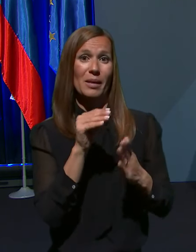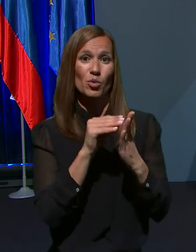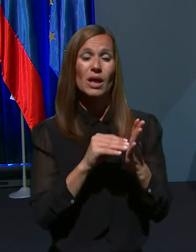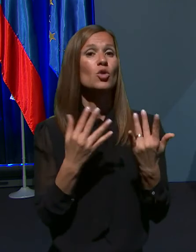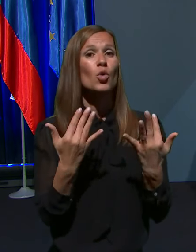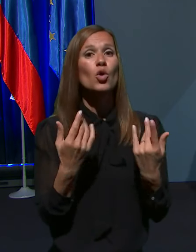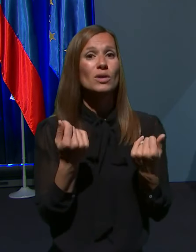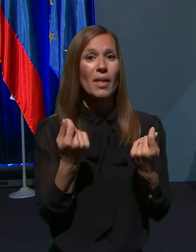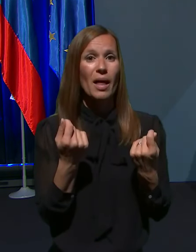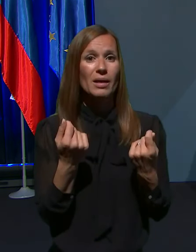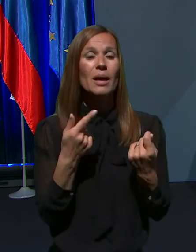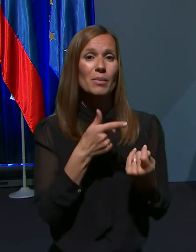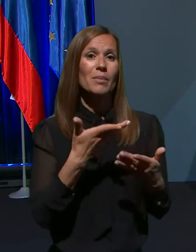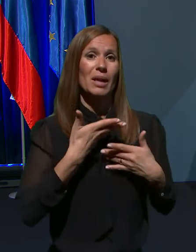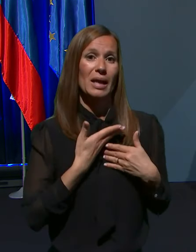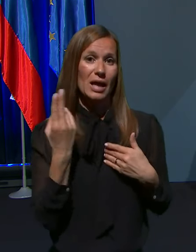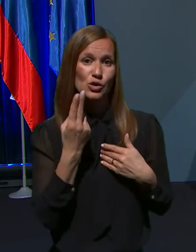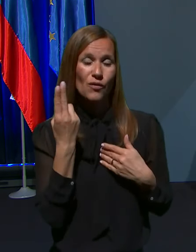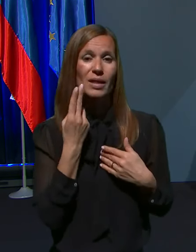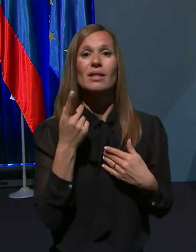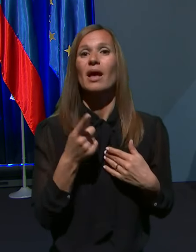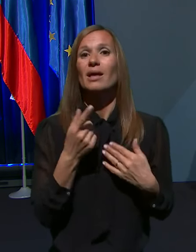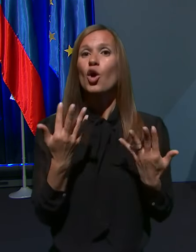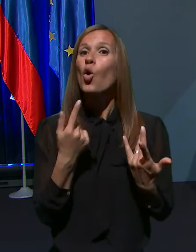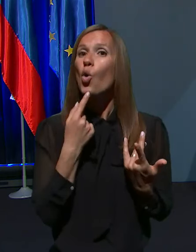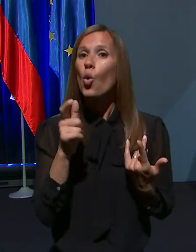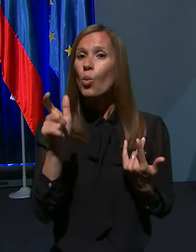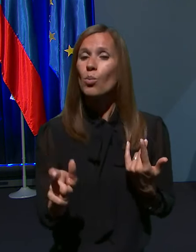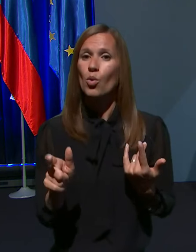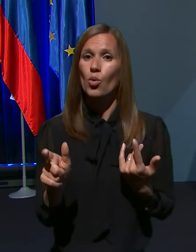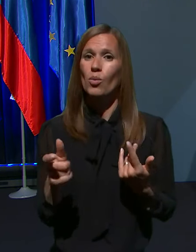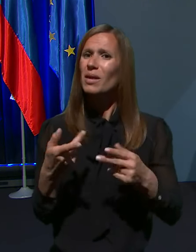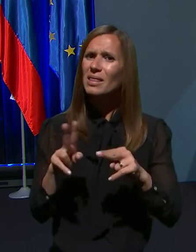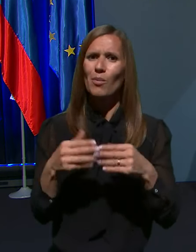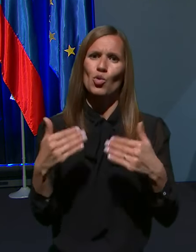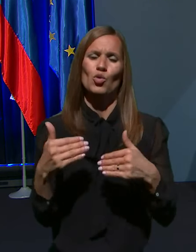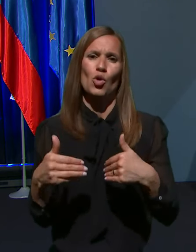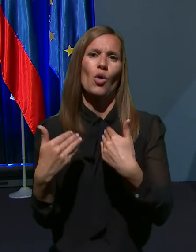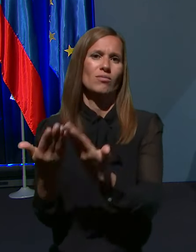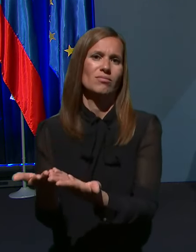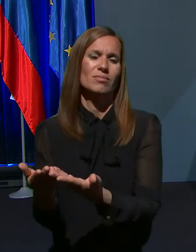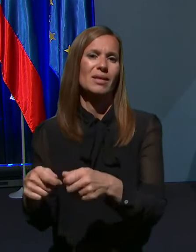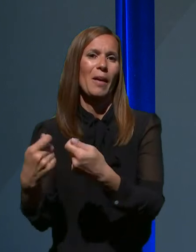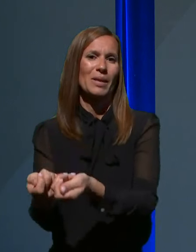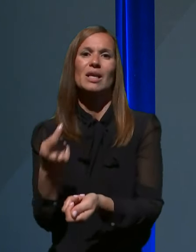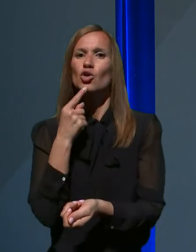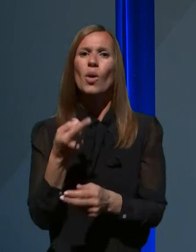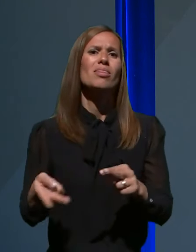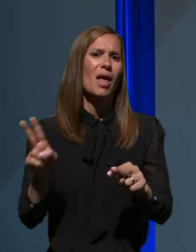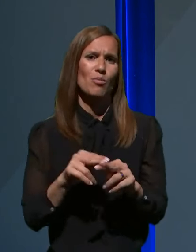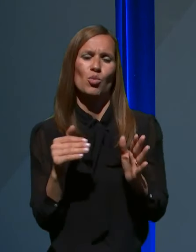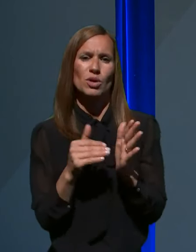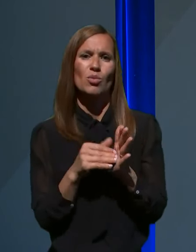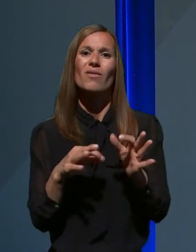denarja bi tukaj prejela Slovenija in komu bi ga pravzaprav najbolj nujno namenili, kdo ga najbolj potrebuje v slovensko zdravstvenem